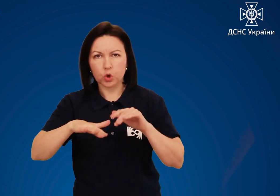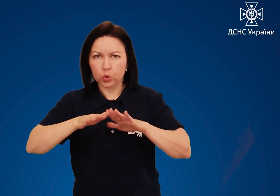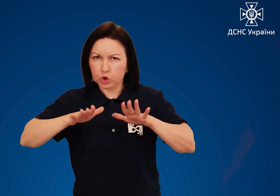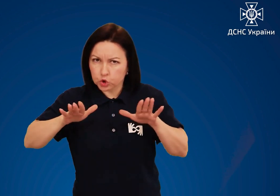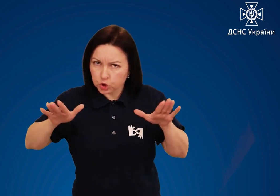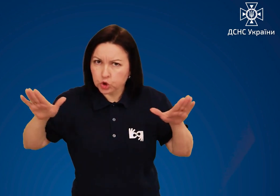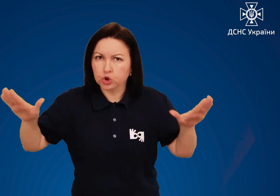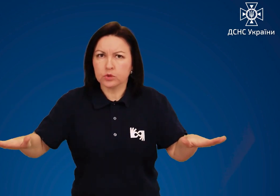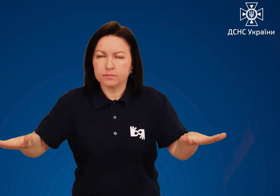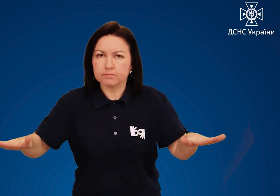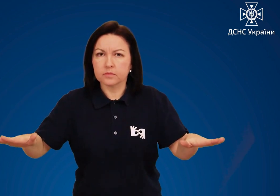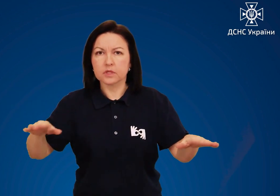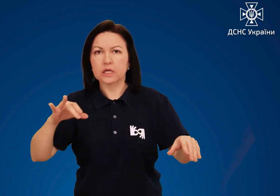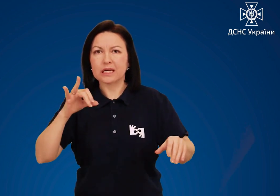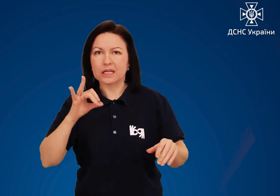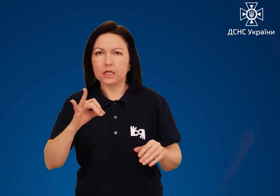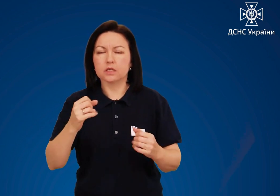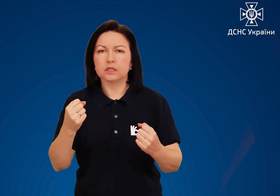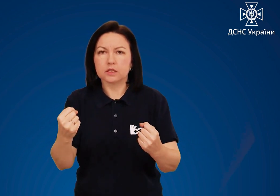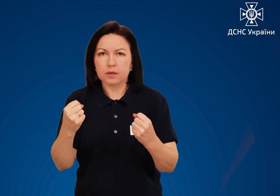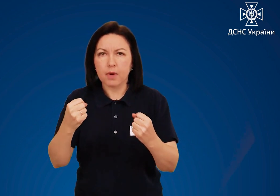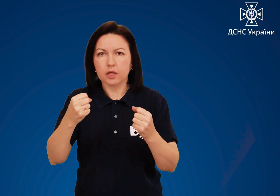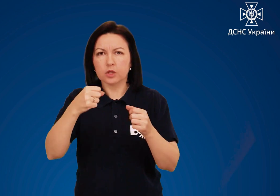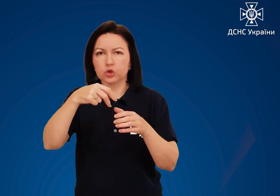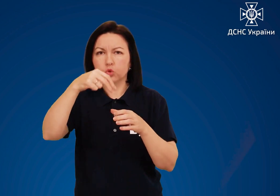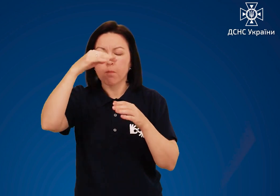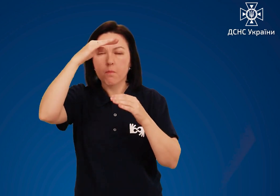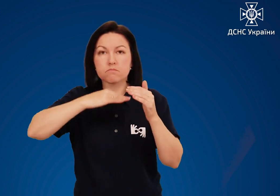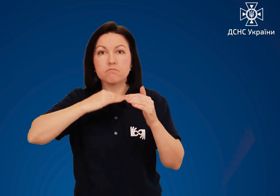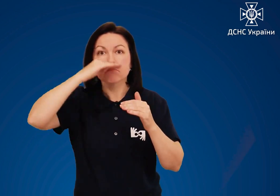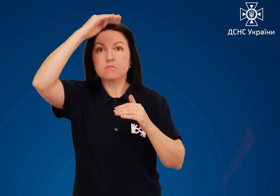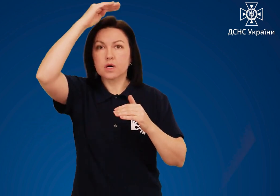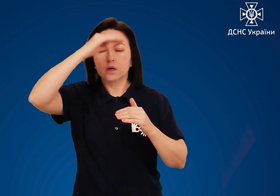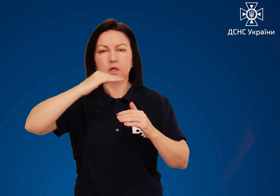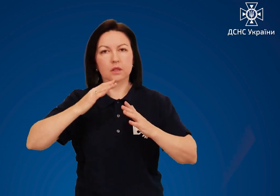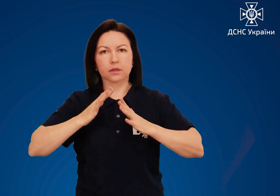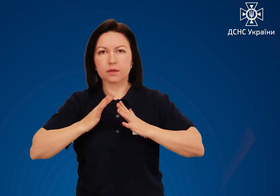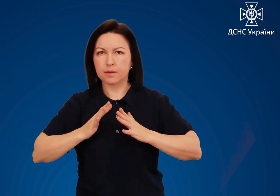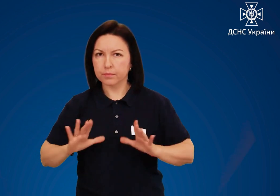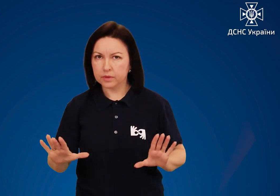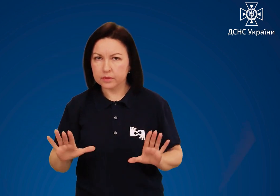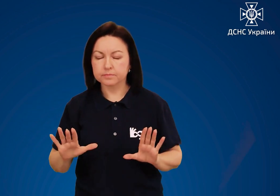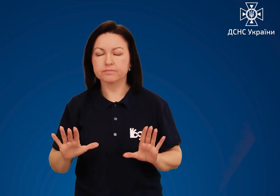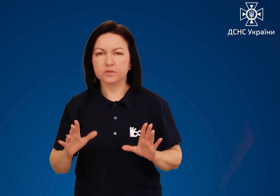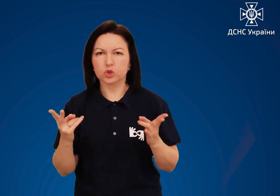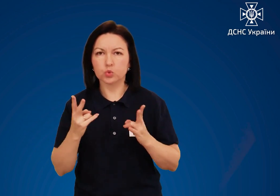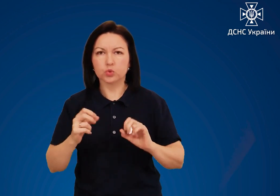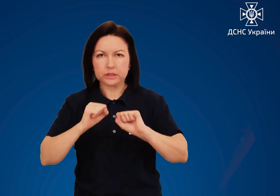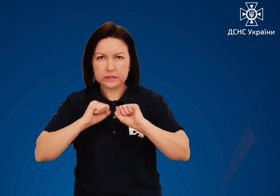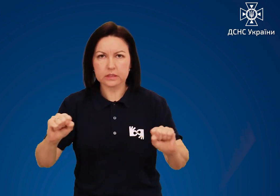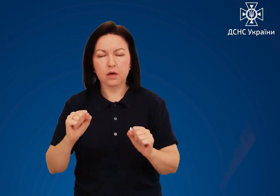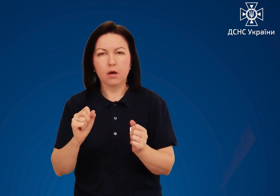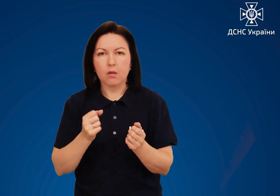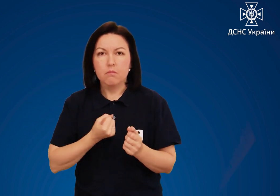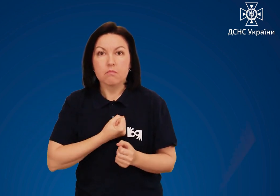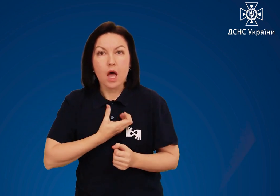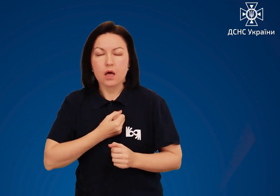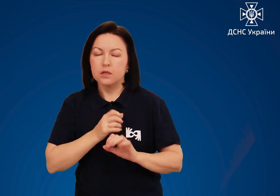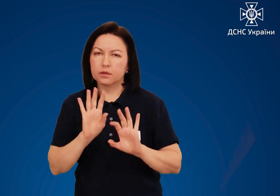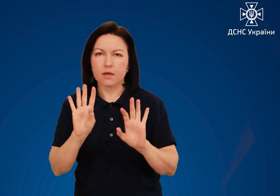льодового пролому та утримайтеся від занурення з головою. Дійте рішуче і не лякайтеся.